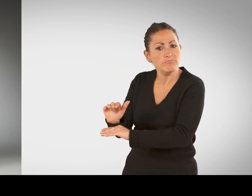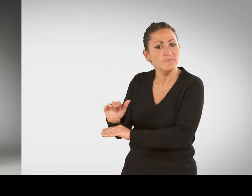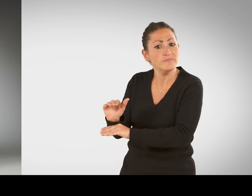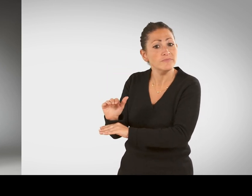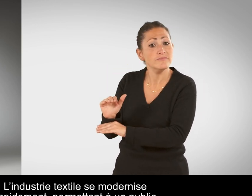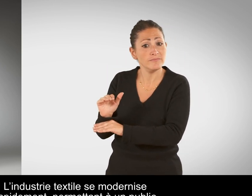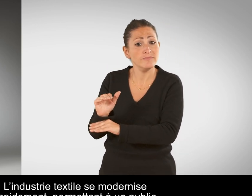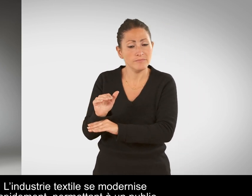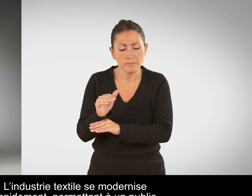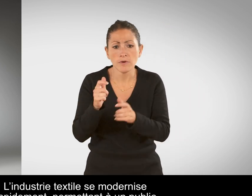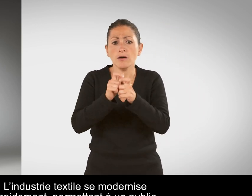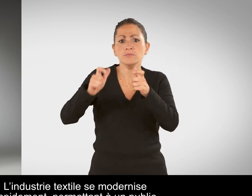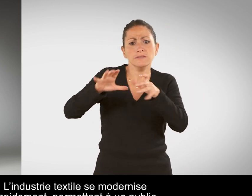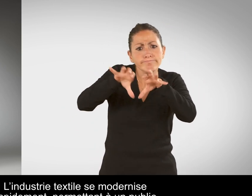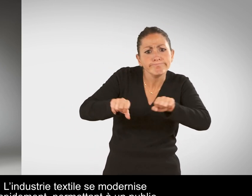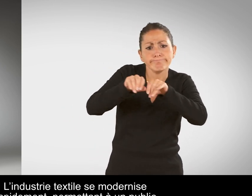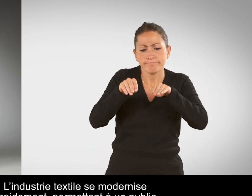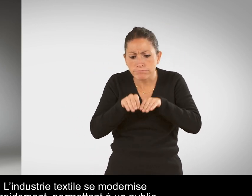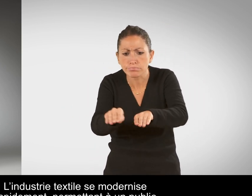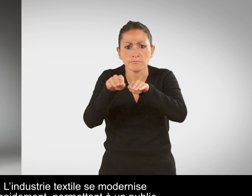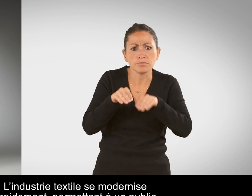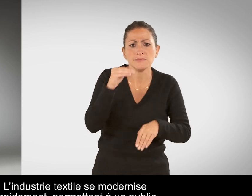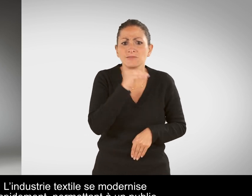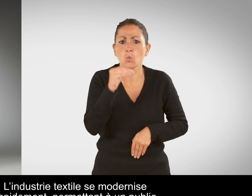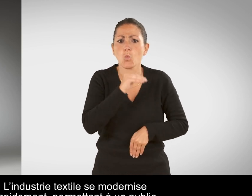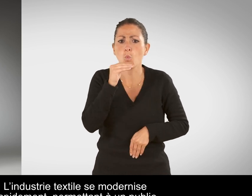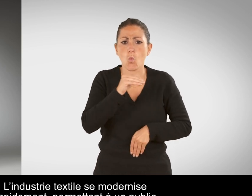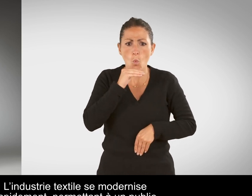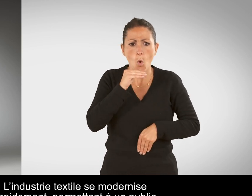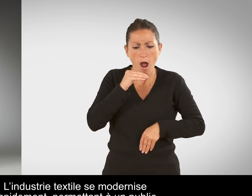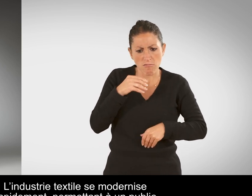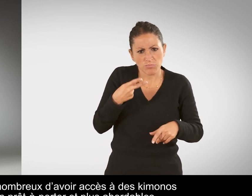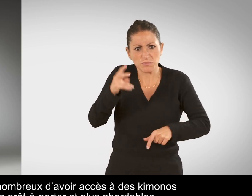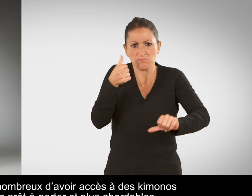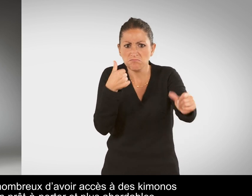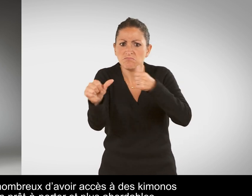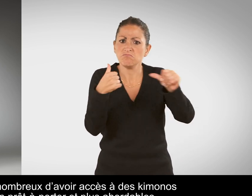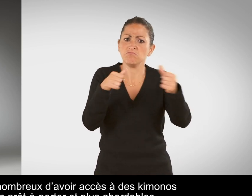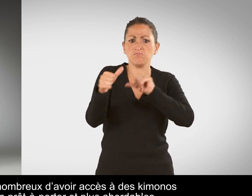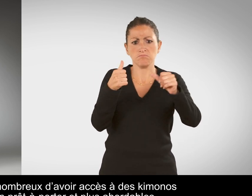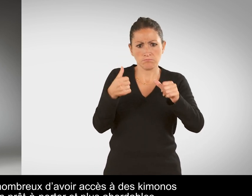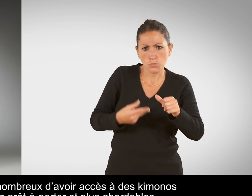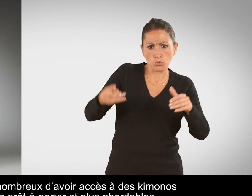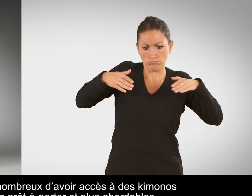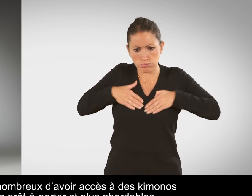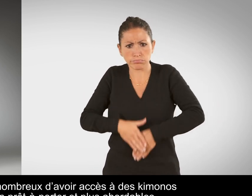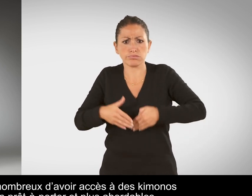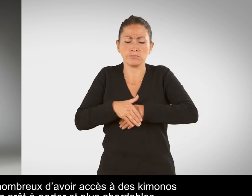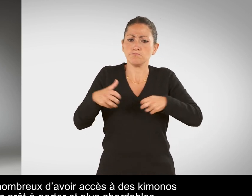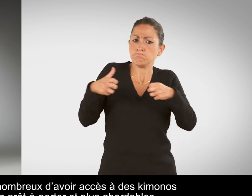L'industrie textile se modernise rapidement Permettant à un public plus nombreux d'avoir accès à des kimonos en prêt-à-porter